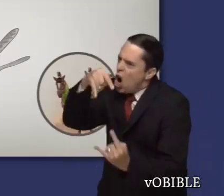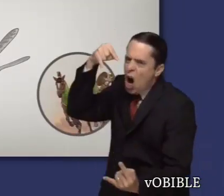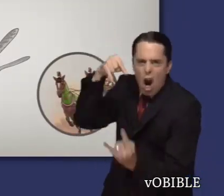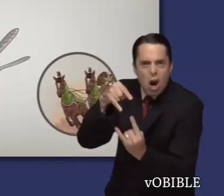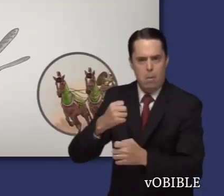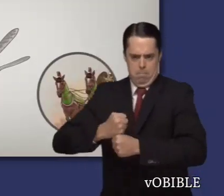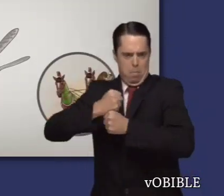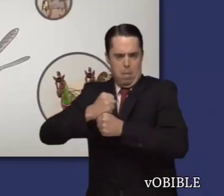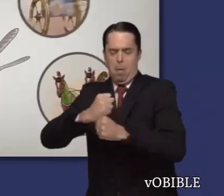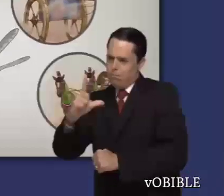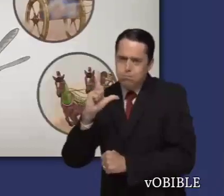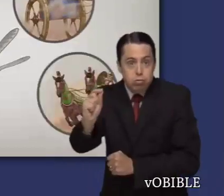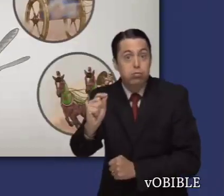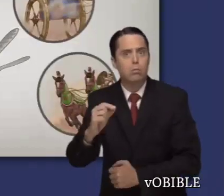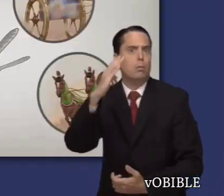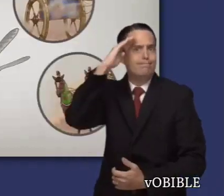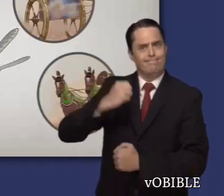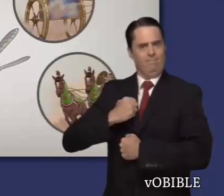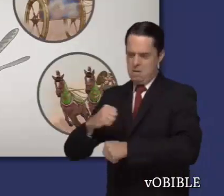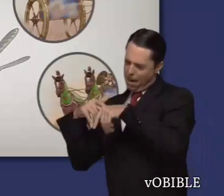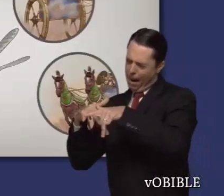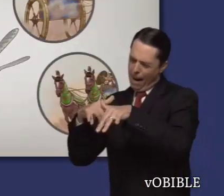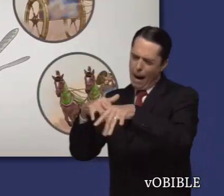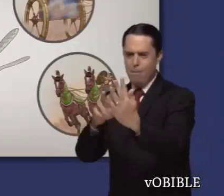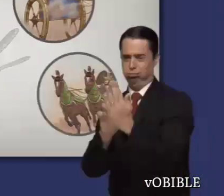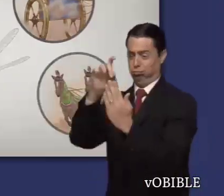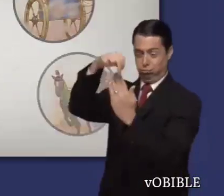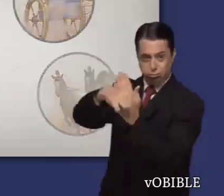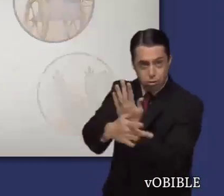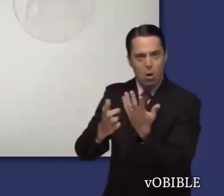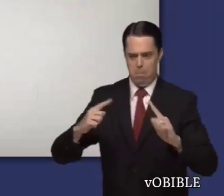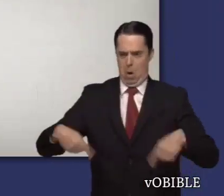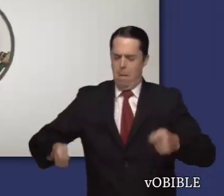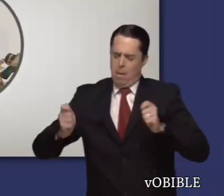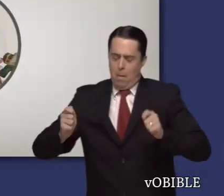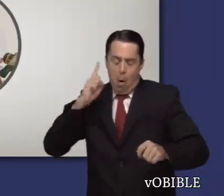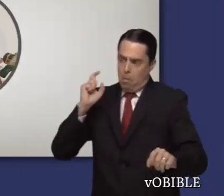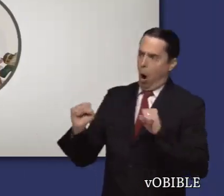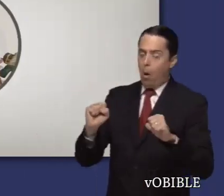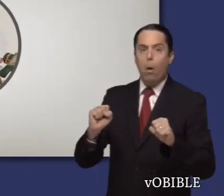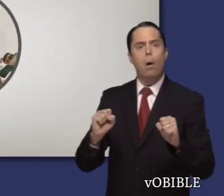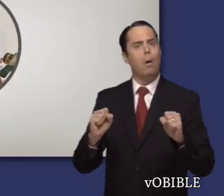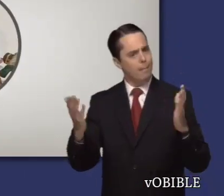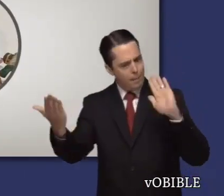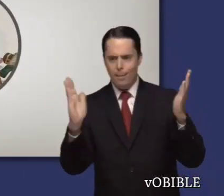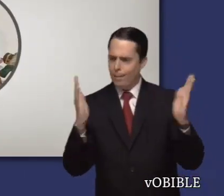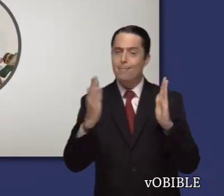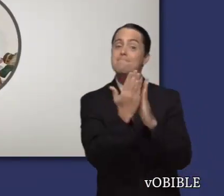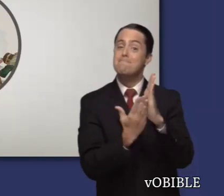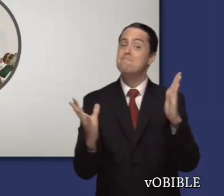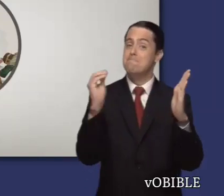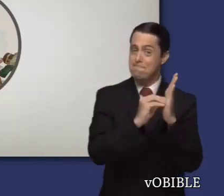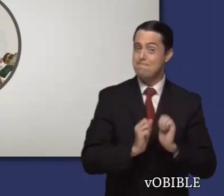muros como soldados, y su sonido es como los carros de guerra en plena batalla. Aunque la adoración falsa sigue